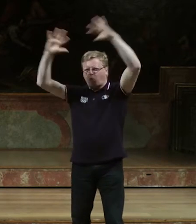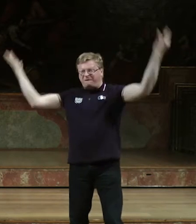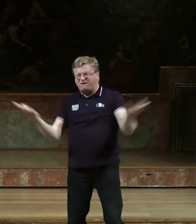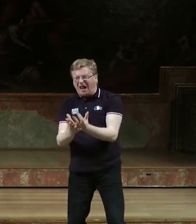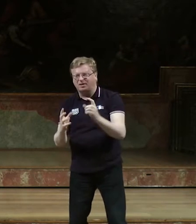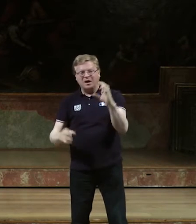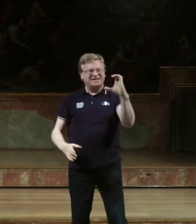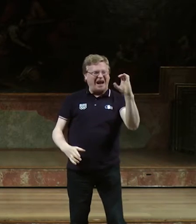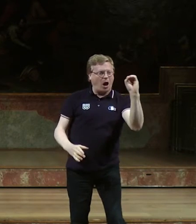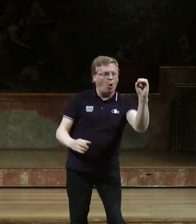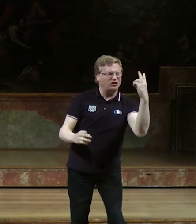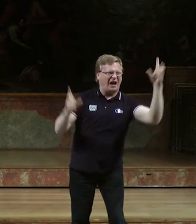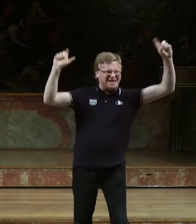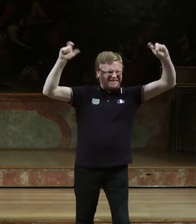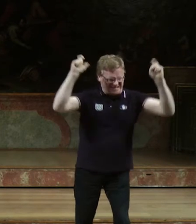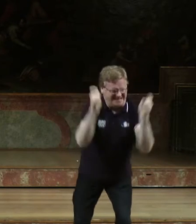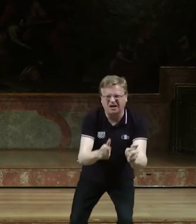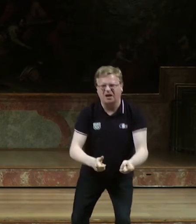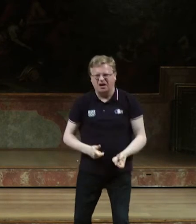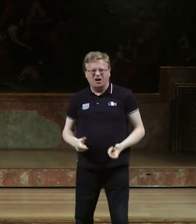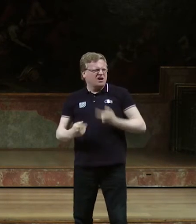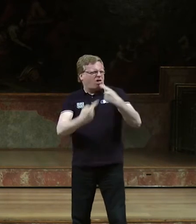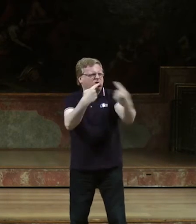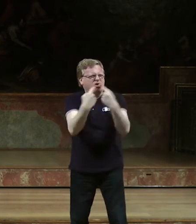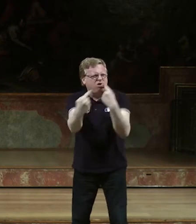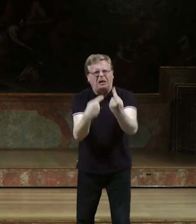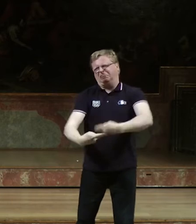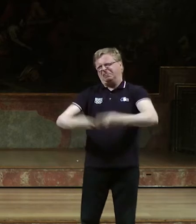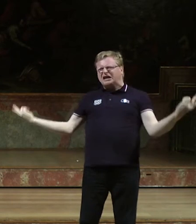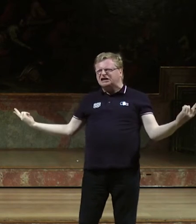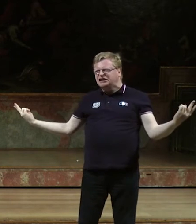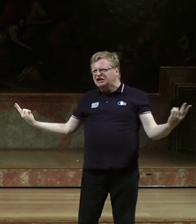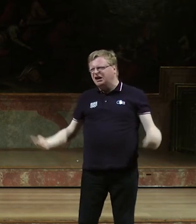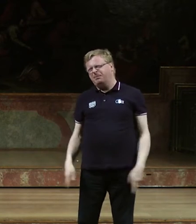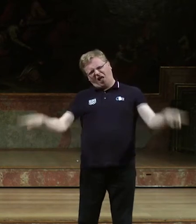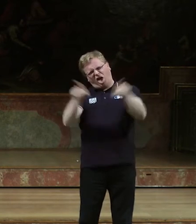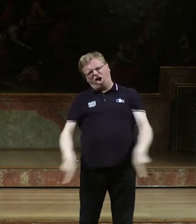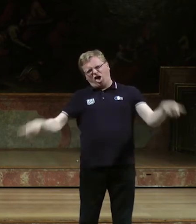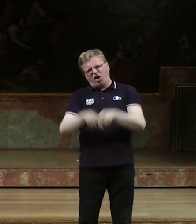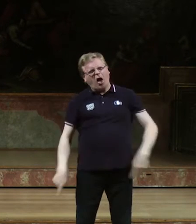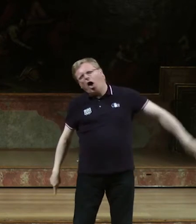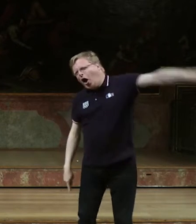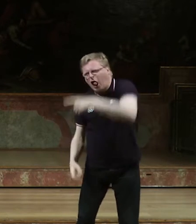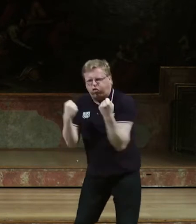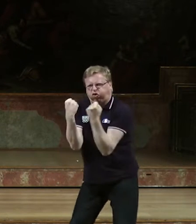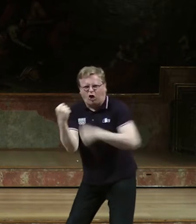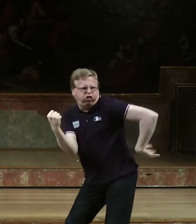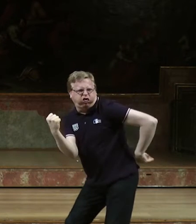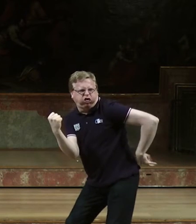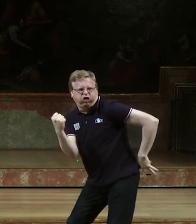getroffen, Minister, Präsidenten und andere wichtige Menschen. Tja, und da reden sie und besprechen die Lager der Erdewärmung. Und was kommt dabei raus? Nix.